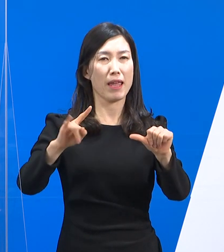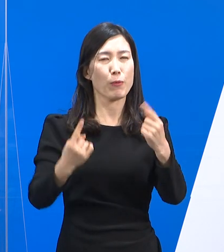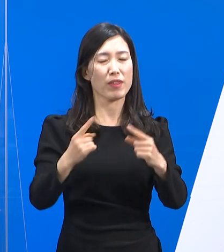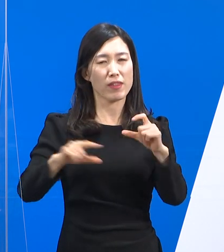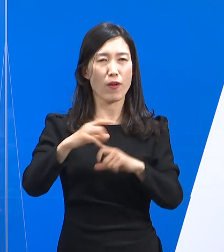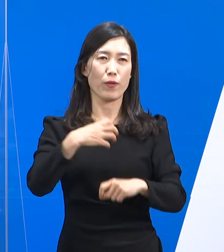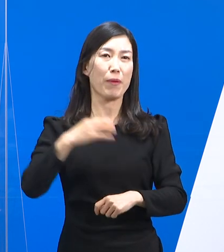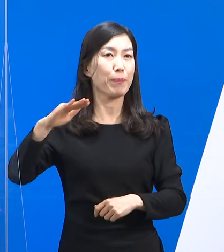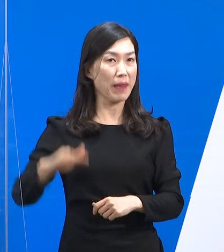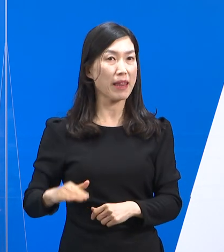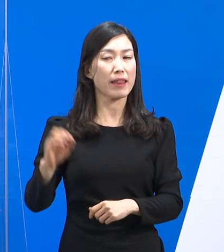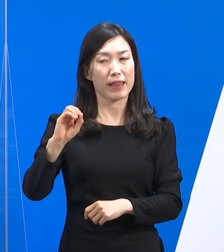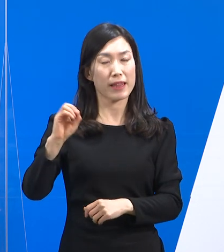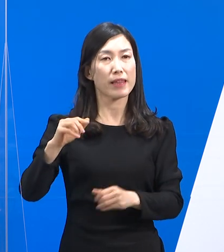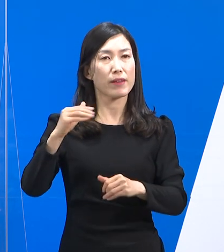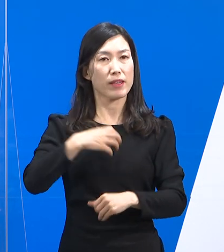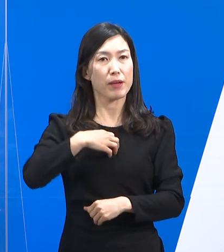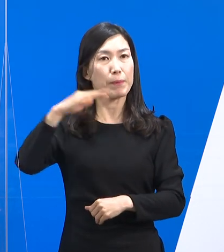나타나고 있습니다.